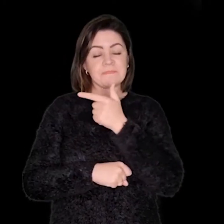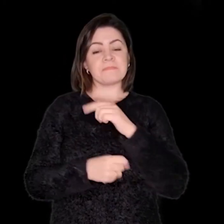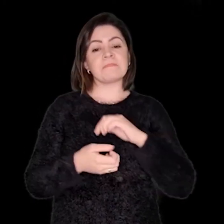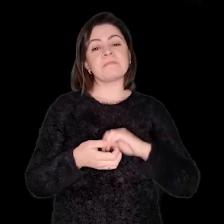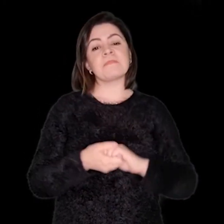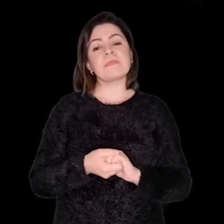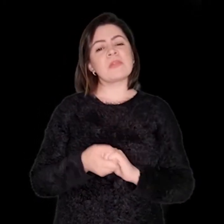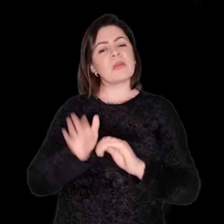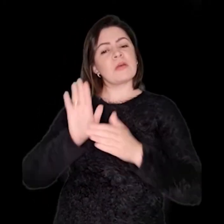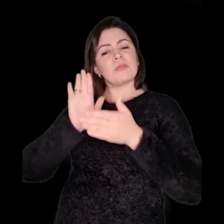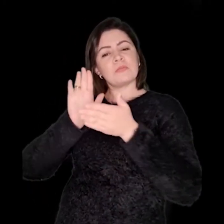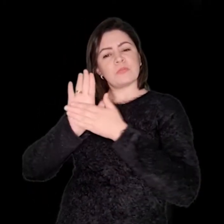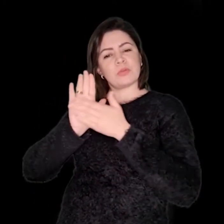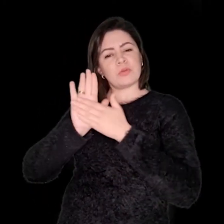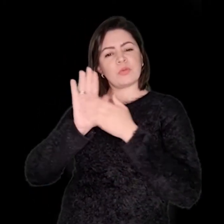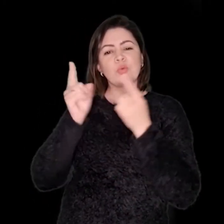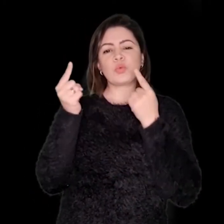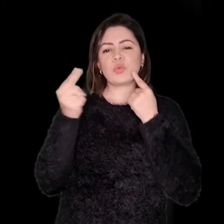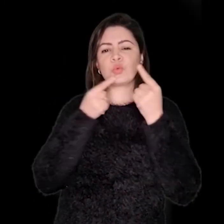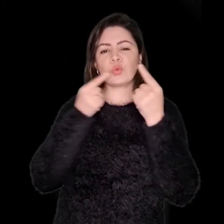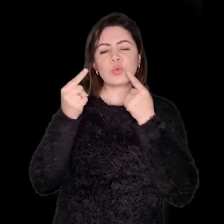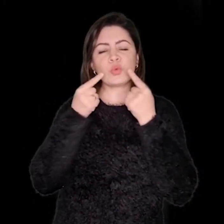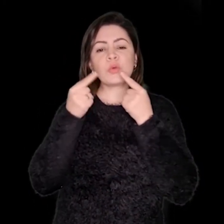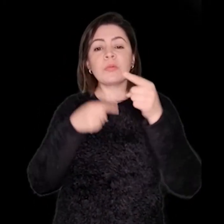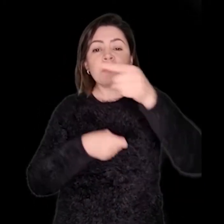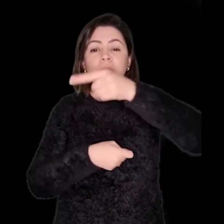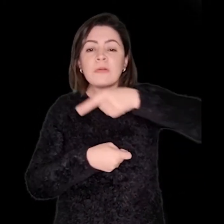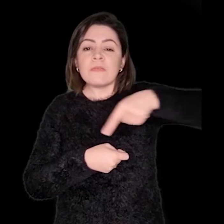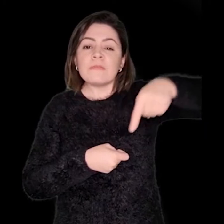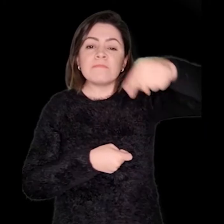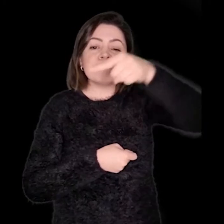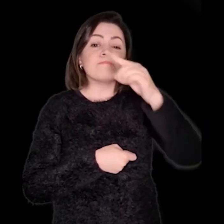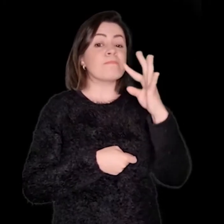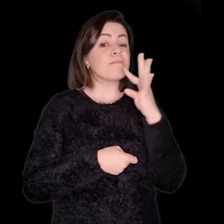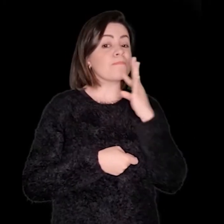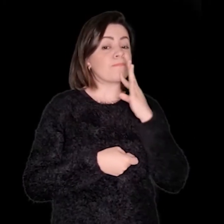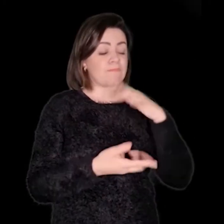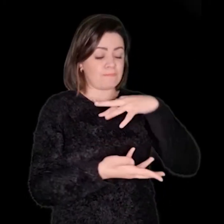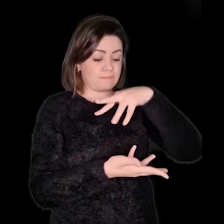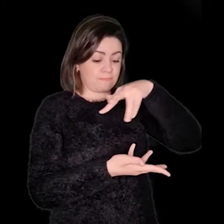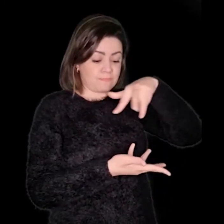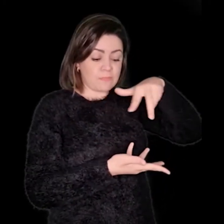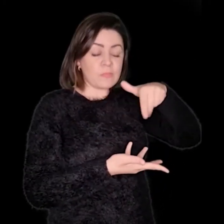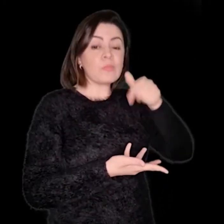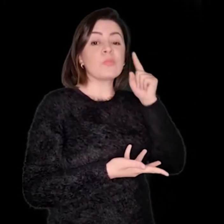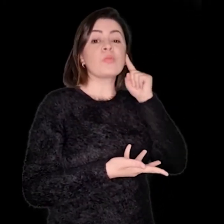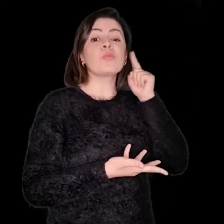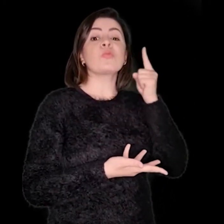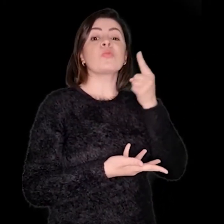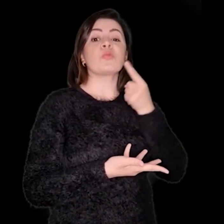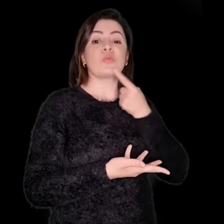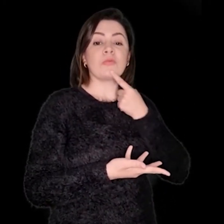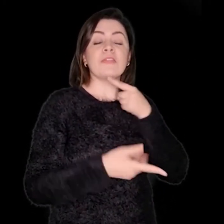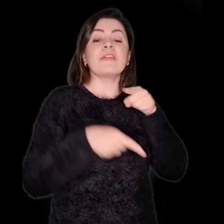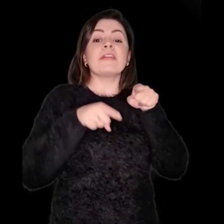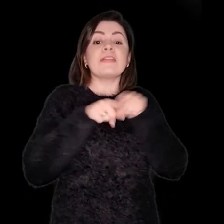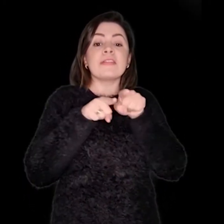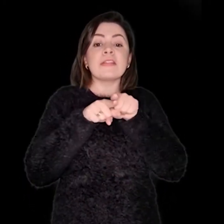As discussões propostas têm como finalidade apresentá-los um pouco do mundo surdo